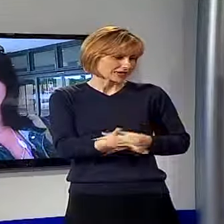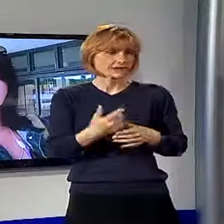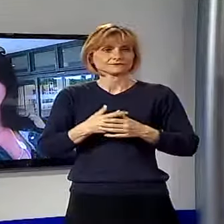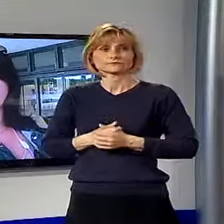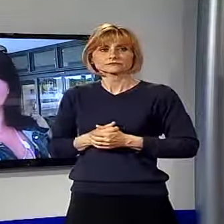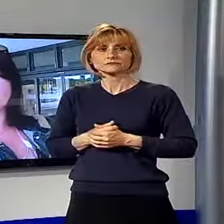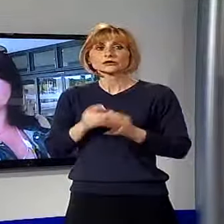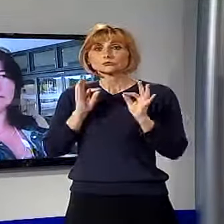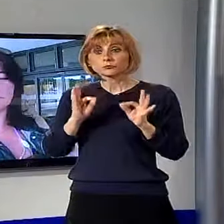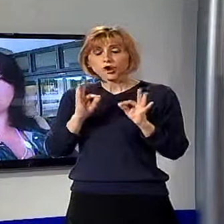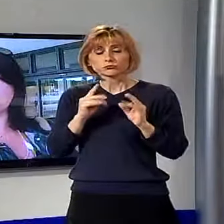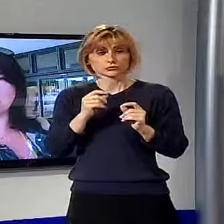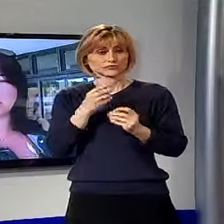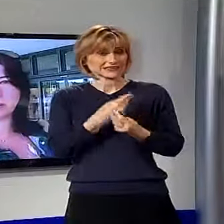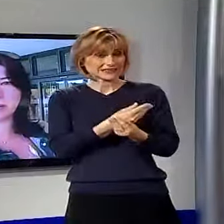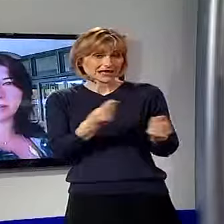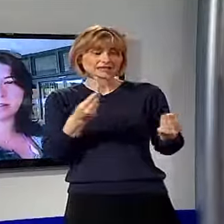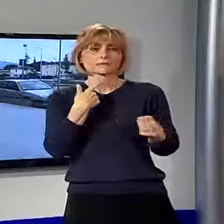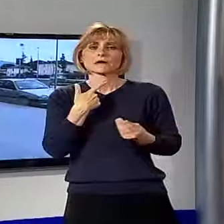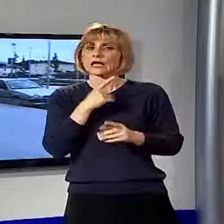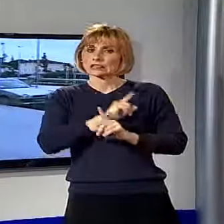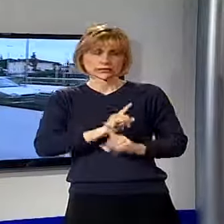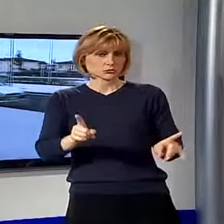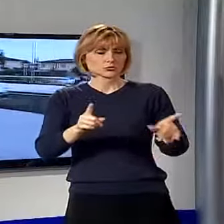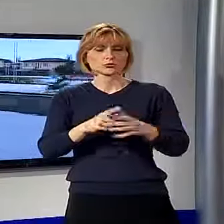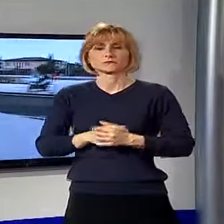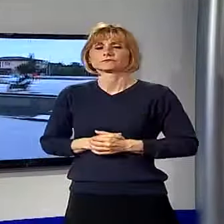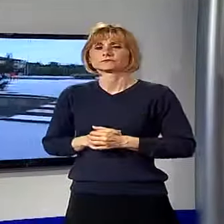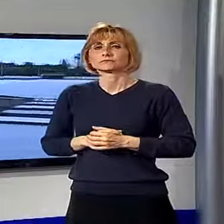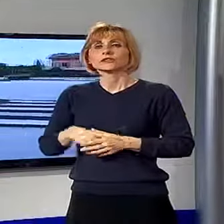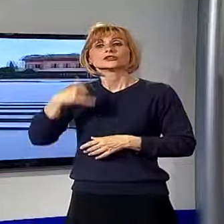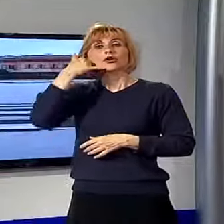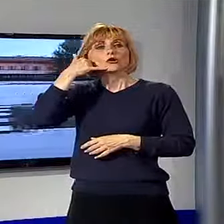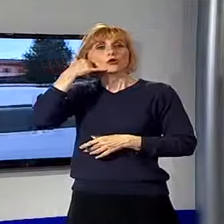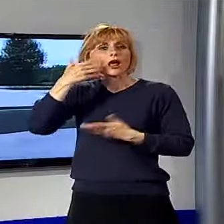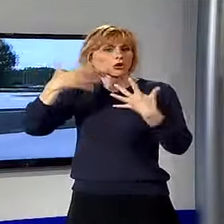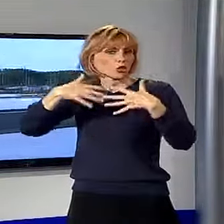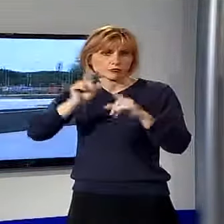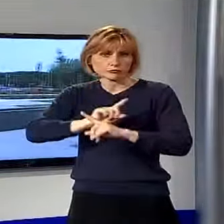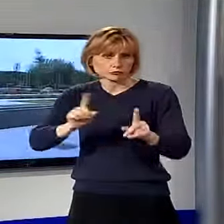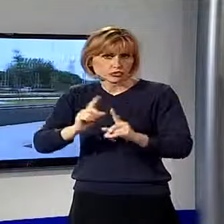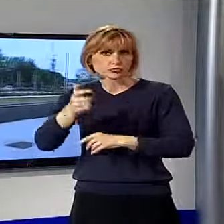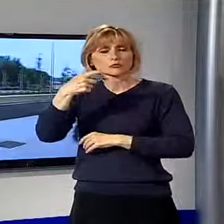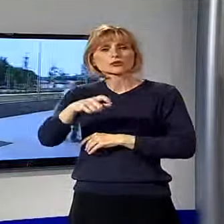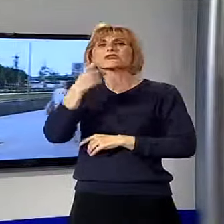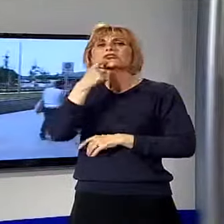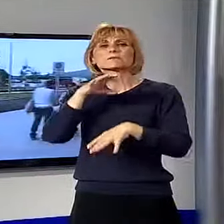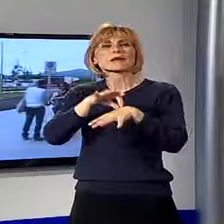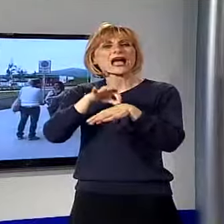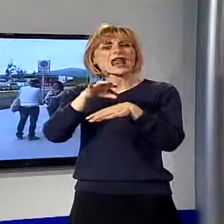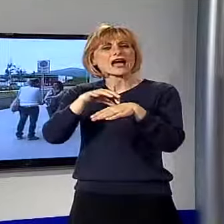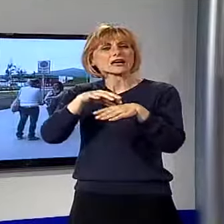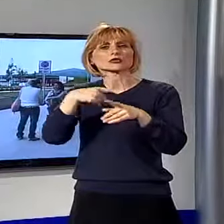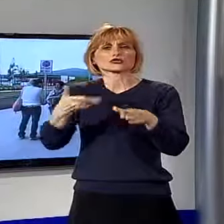Proprio molto, ma nessun operatore. Quello del mancato funzionamento dei cellulari è un problema non da poco per i pazienti, magari